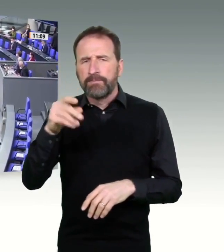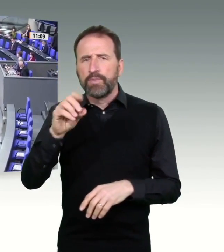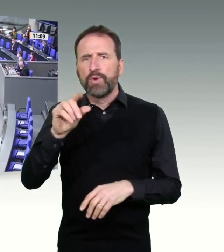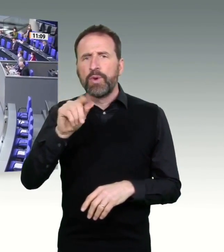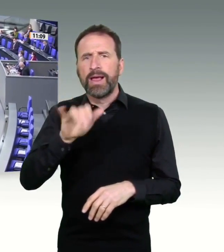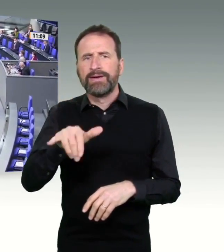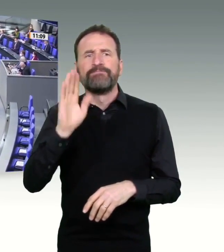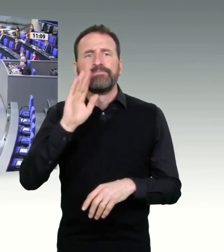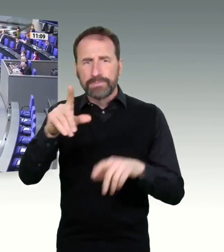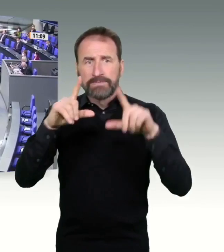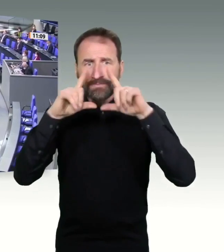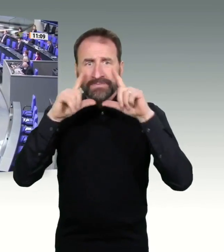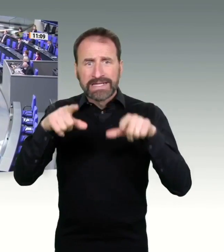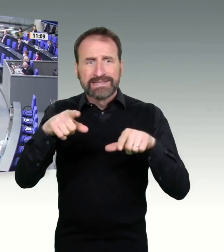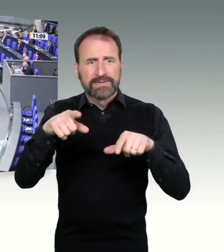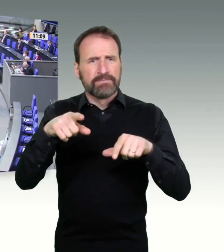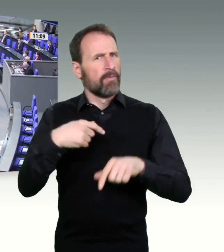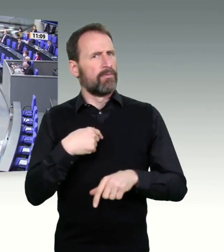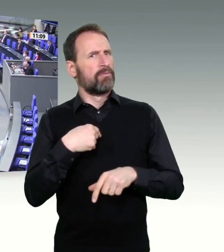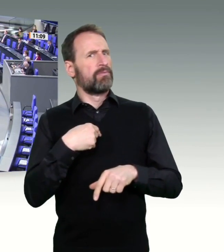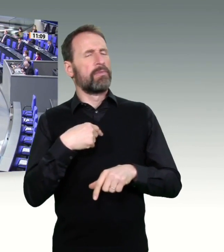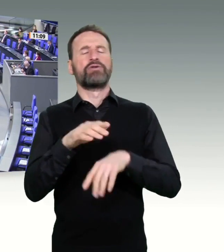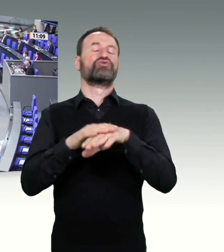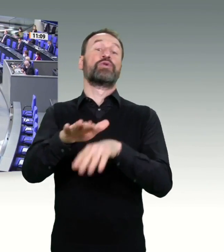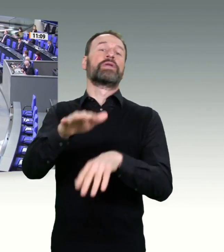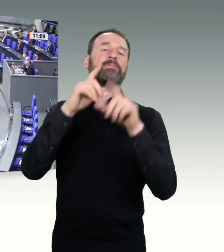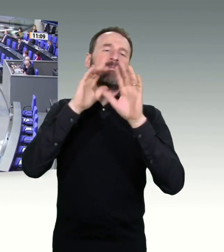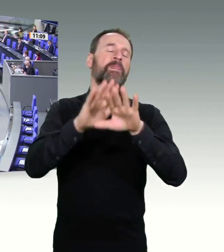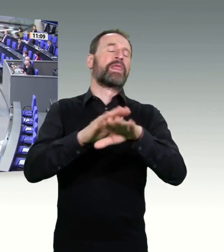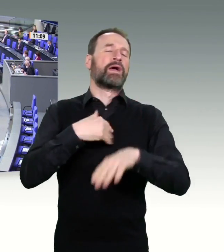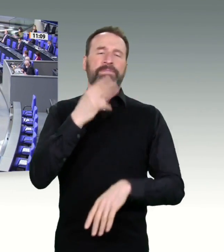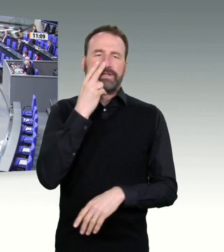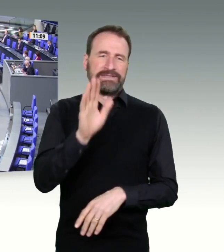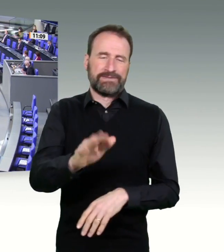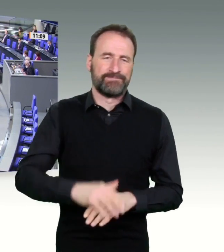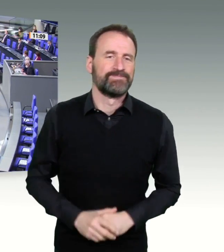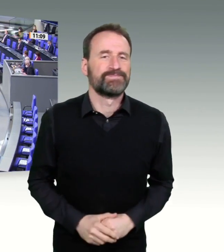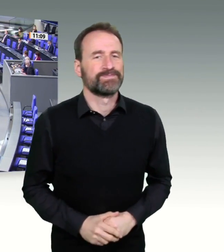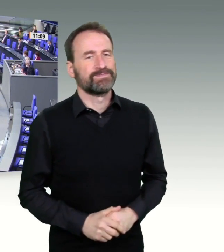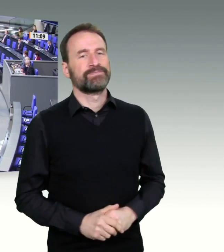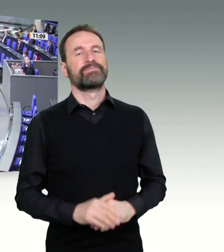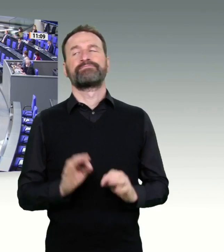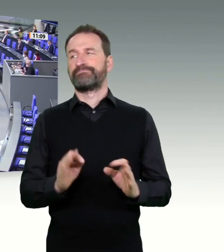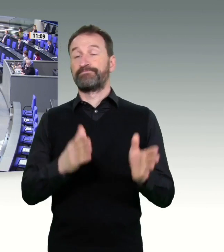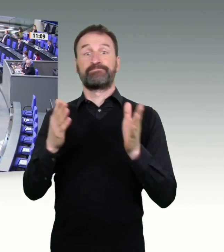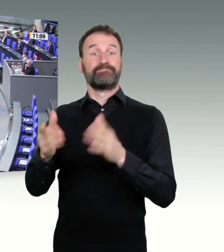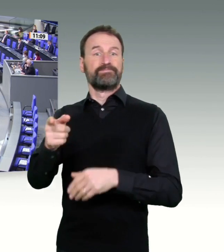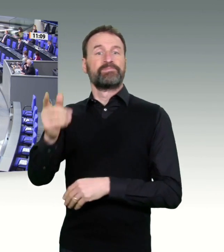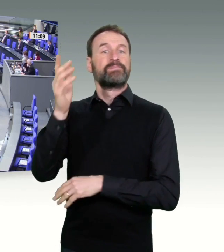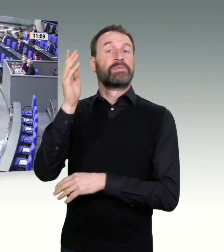Sehr geehrte Frau Präsidentin! Meine Damen und Herren! Die Bürger haben längst den Überblick verloren, wer wann und